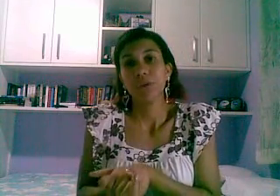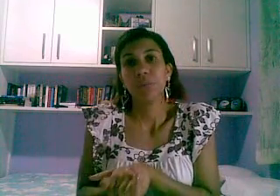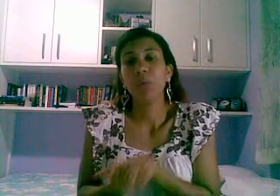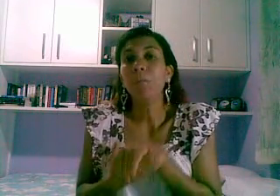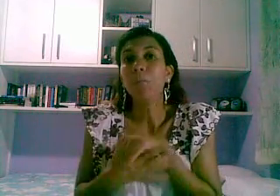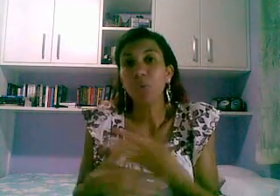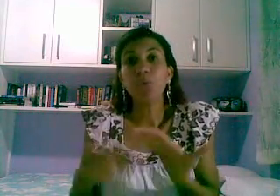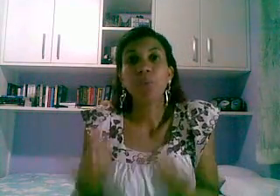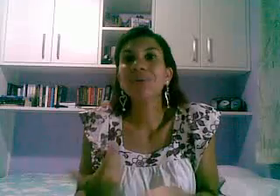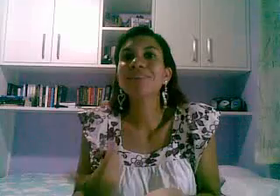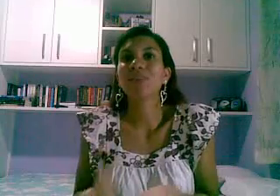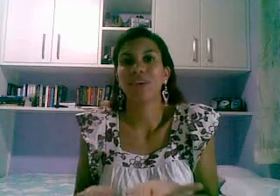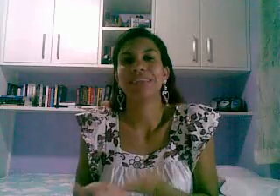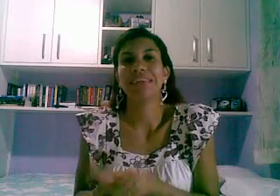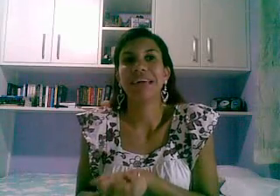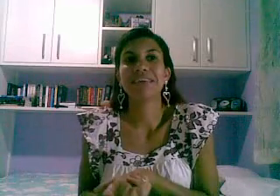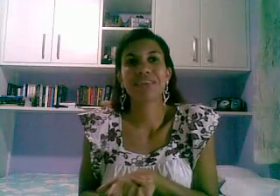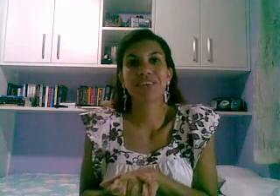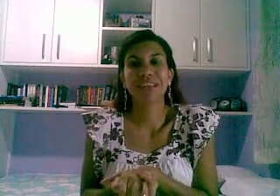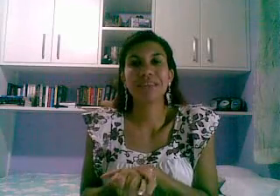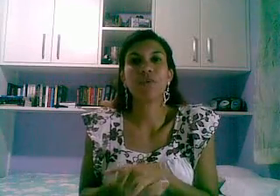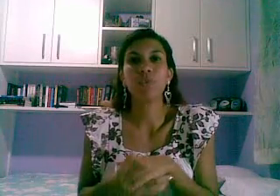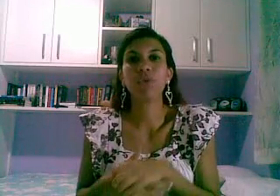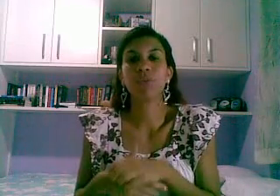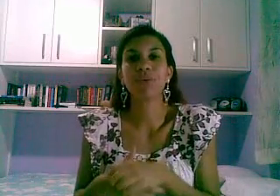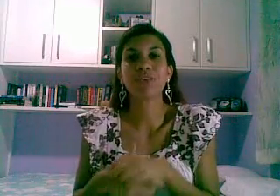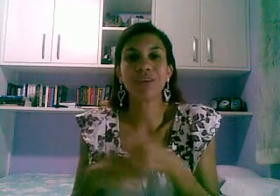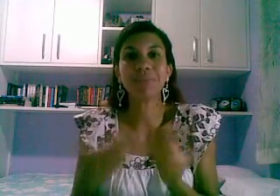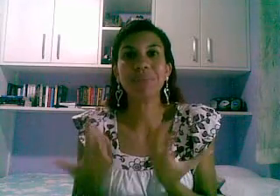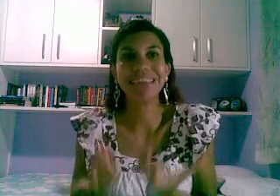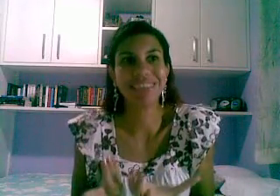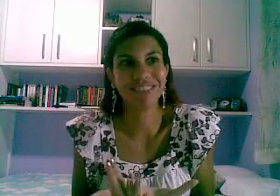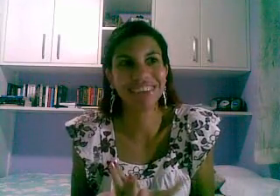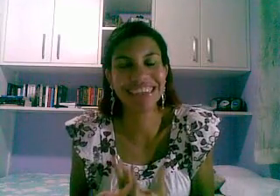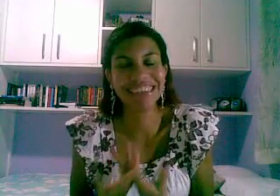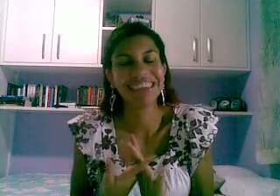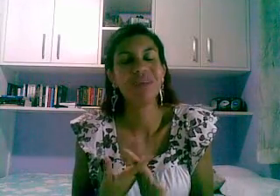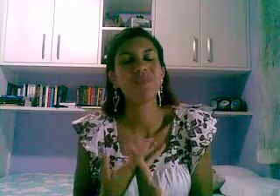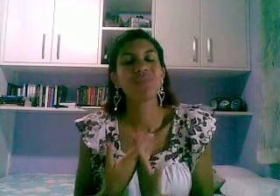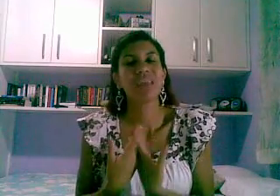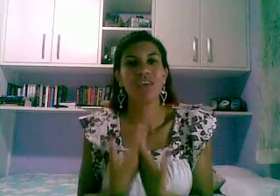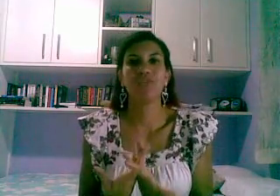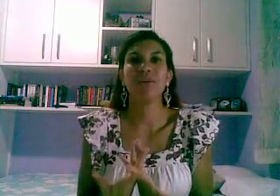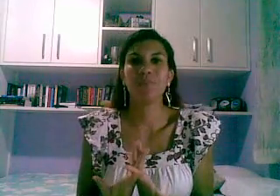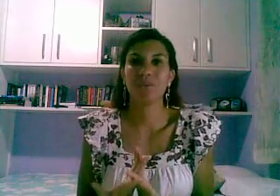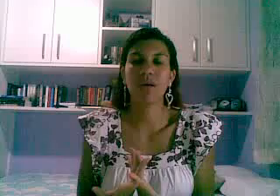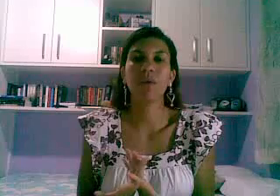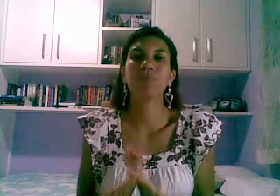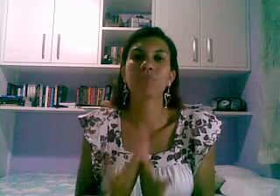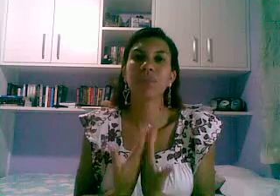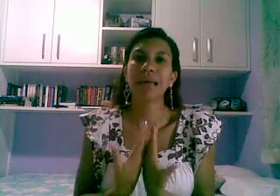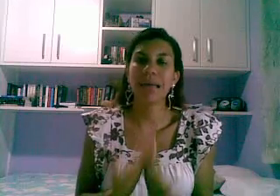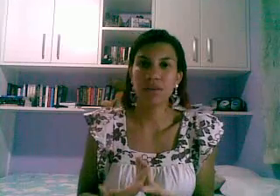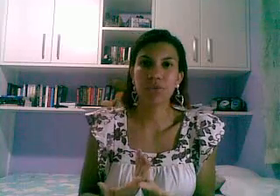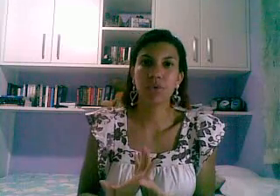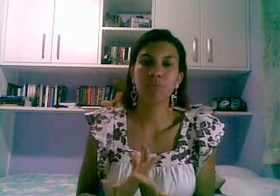deixo meu muito boa sorte né, essa já tem sido muito boa sorte mesmo enfim, pessoal, é isso